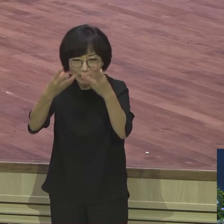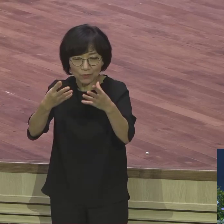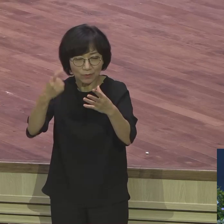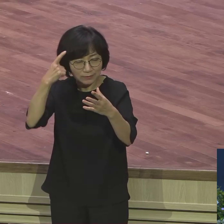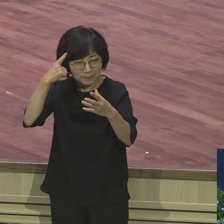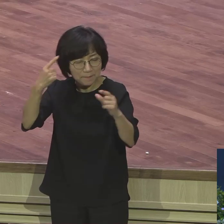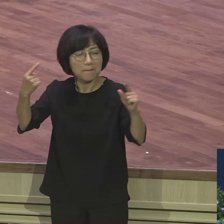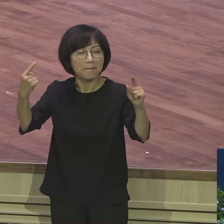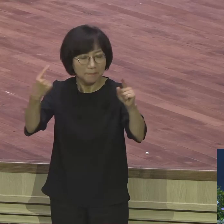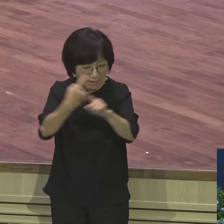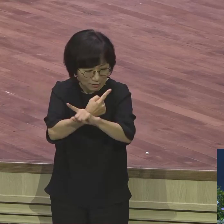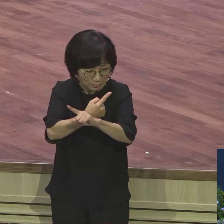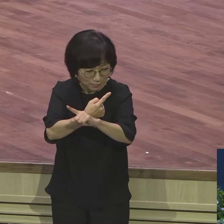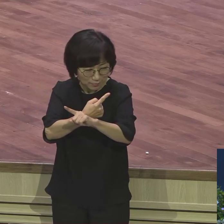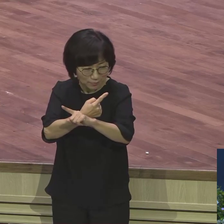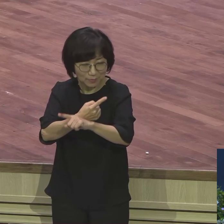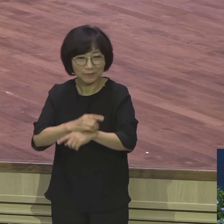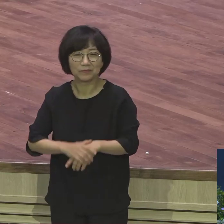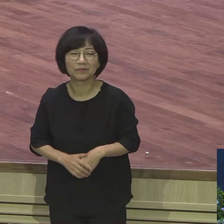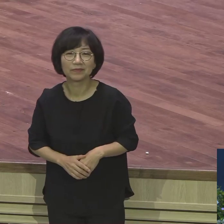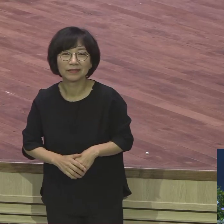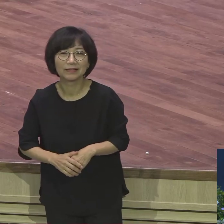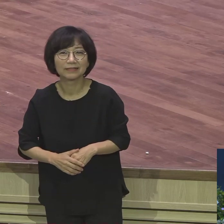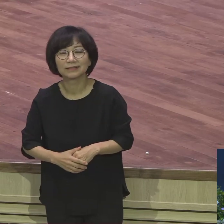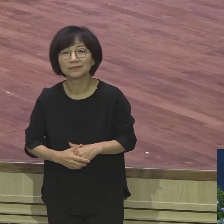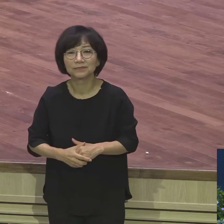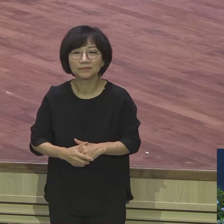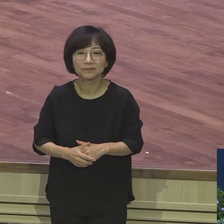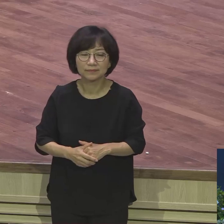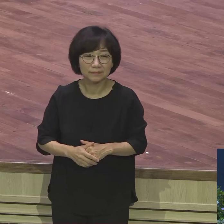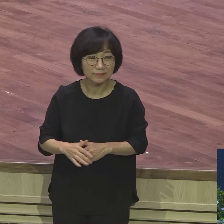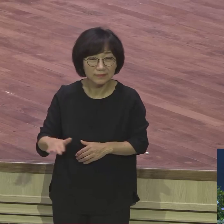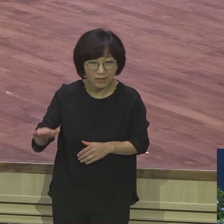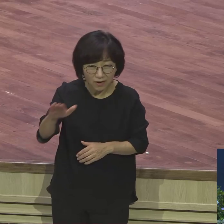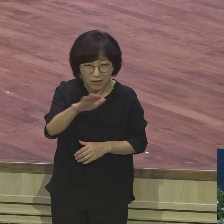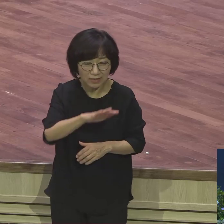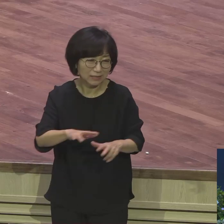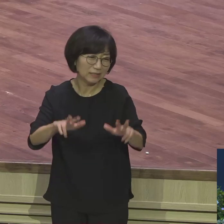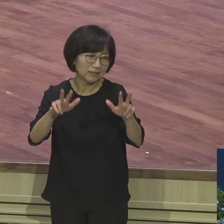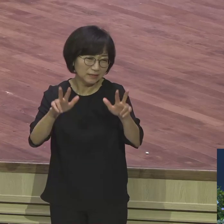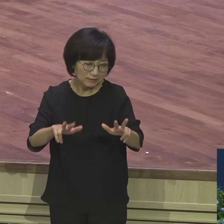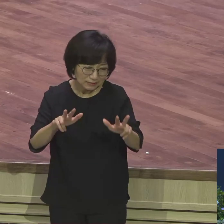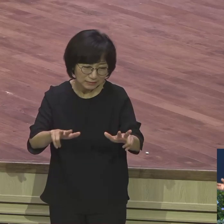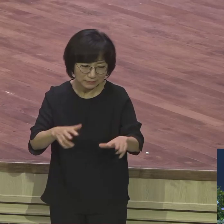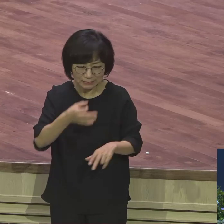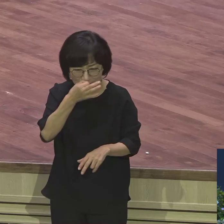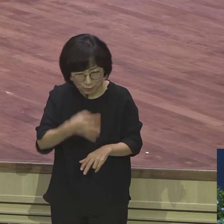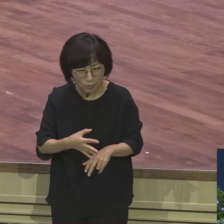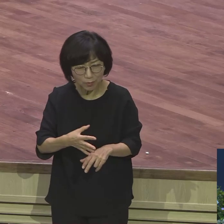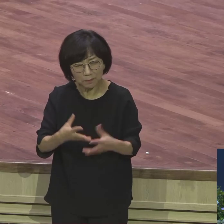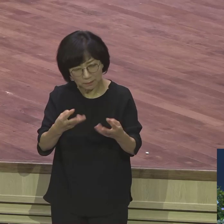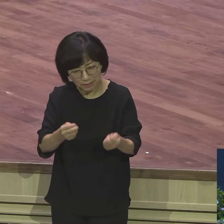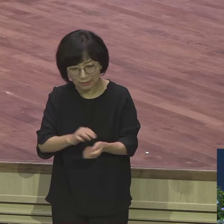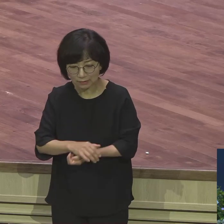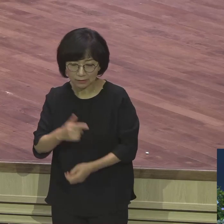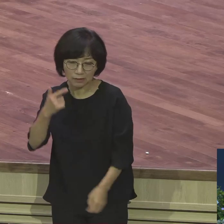그러면 의미에서 여러분이요 여러가지 이런 일 저런 일 아버지 문제 어머니 문제 학선생님 문제